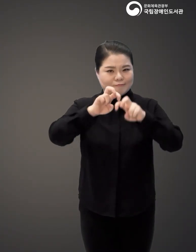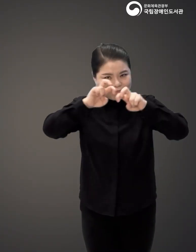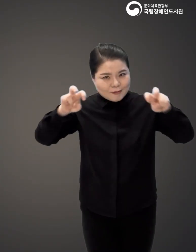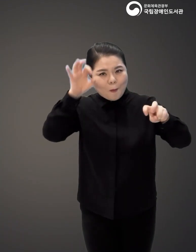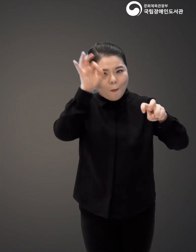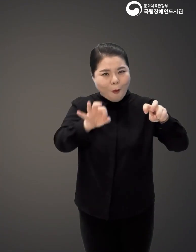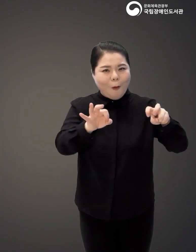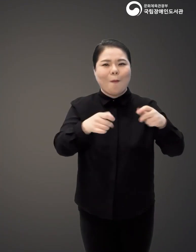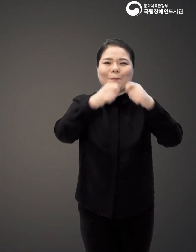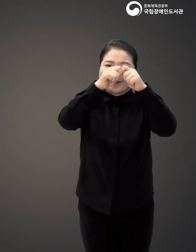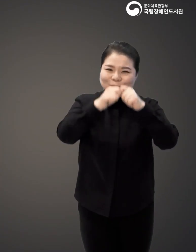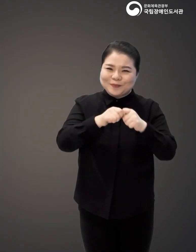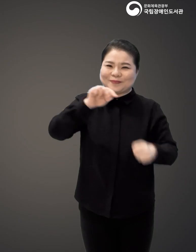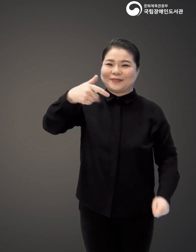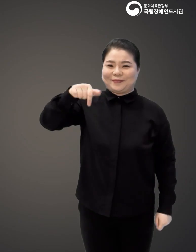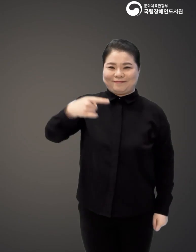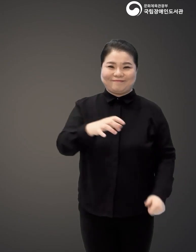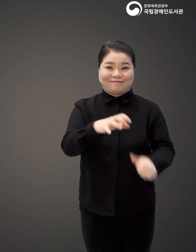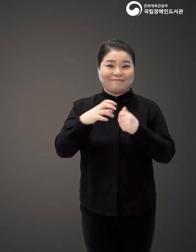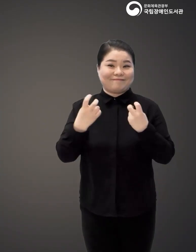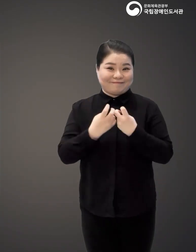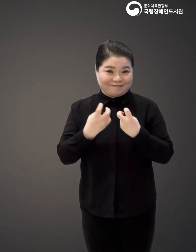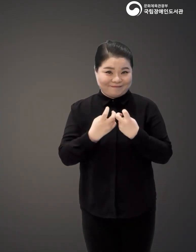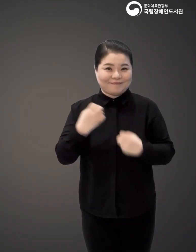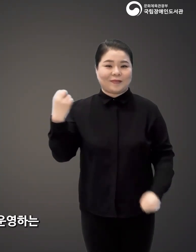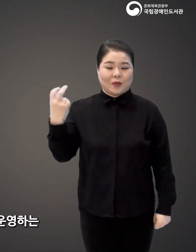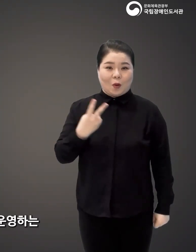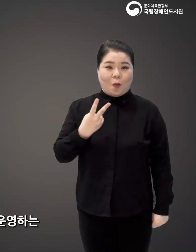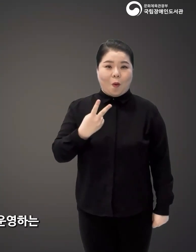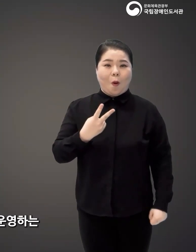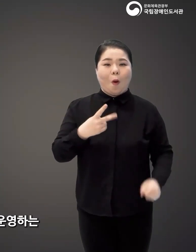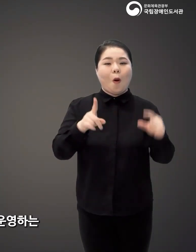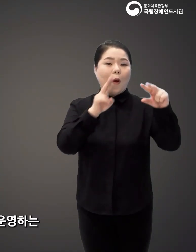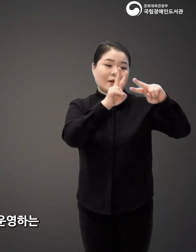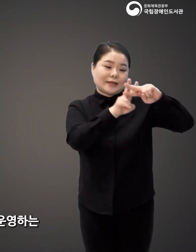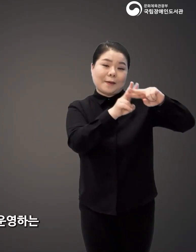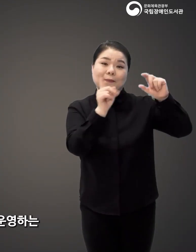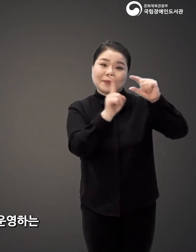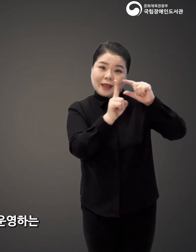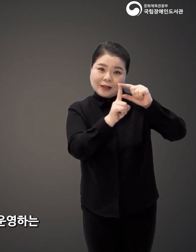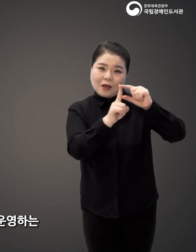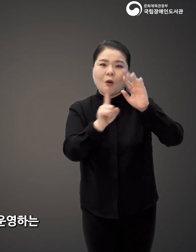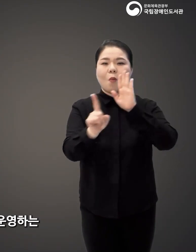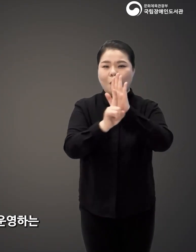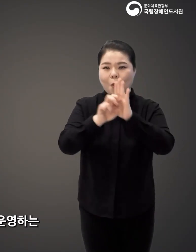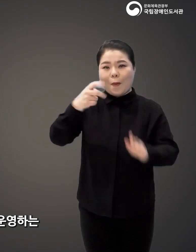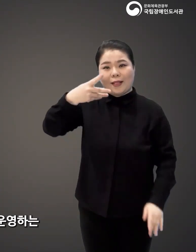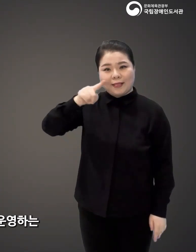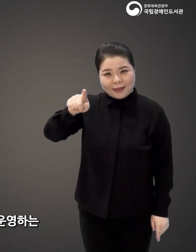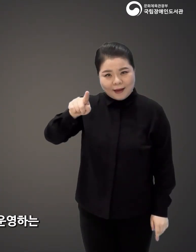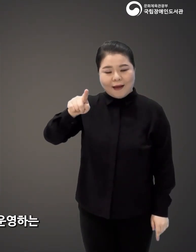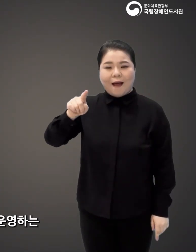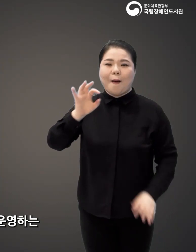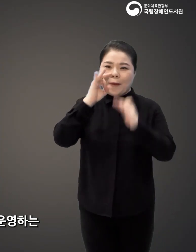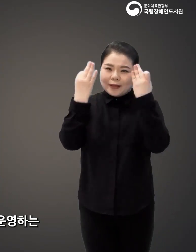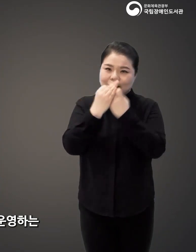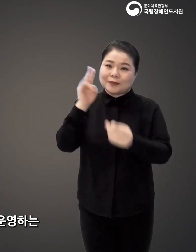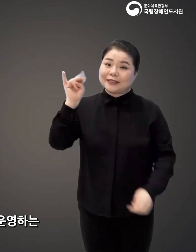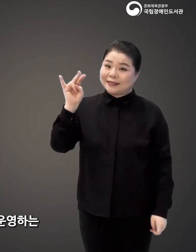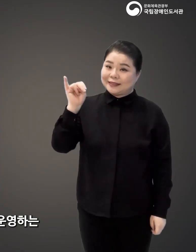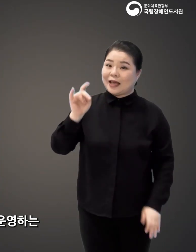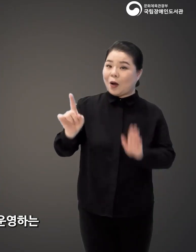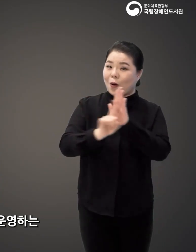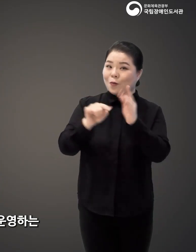들여다보고 세부적으로는 블로그를 활용하는 법 키워드 광고나 메타 페이스북 및 인스타그램 광고를